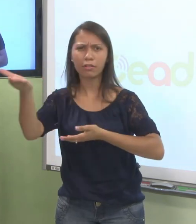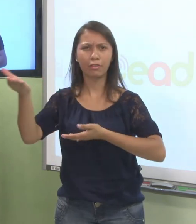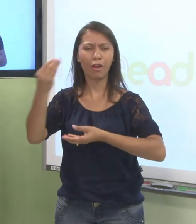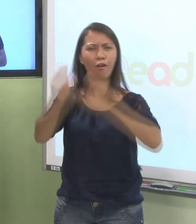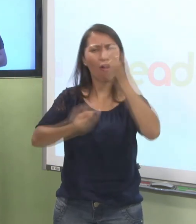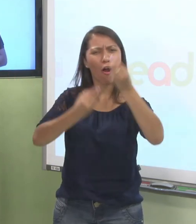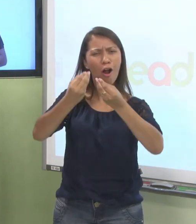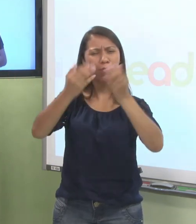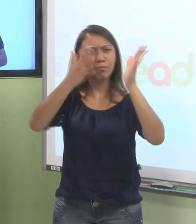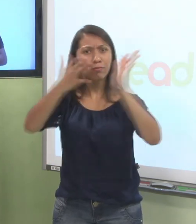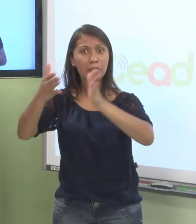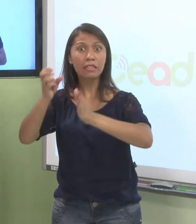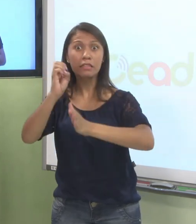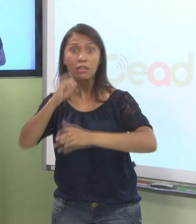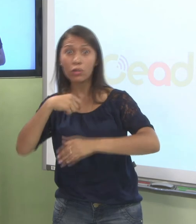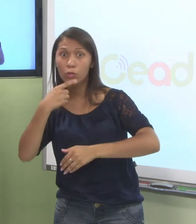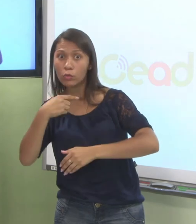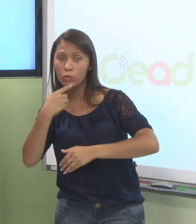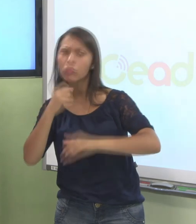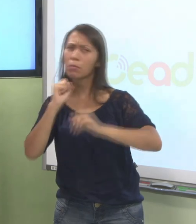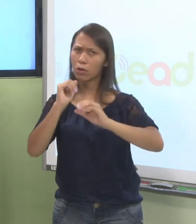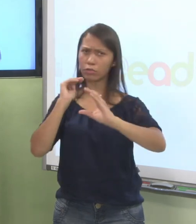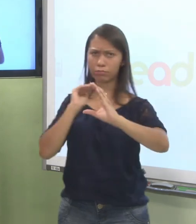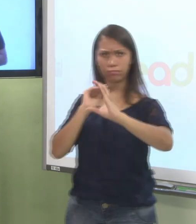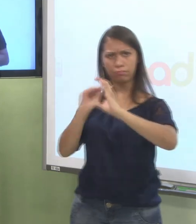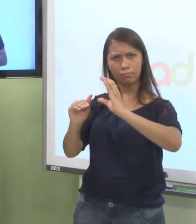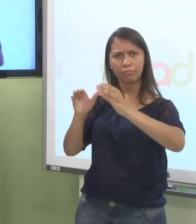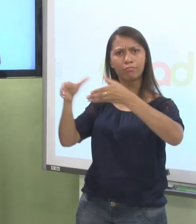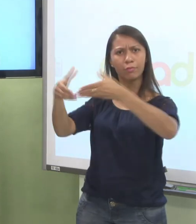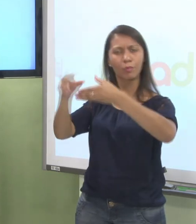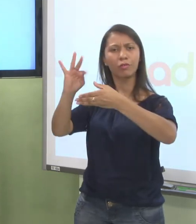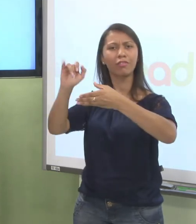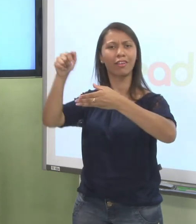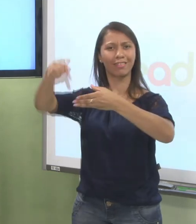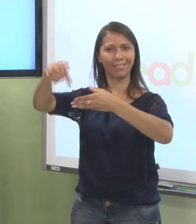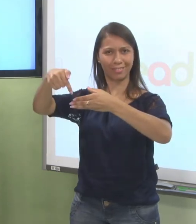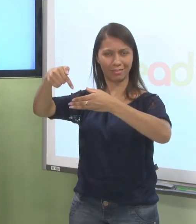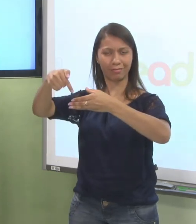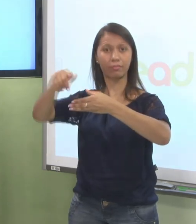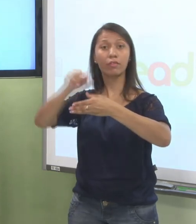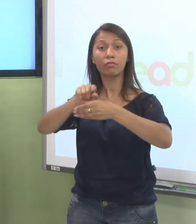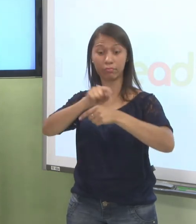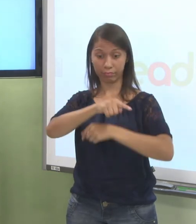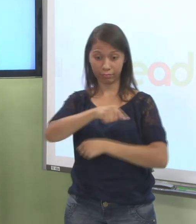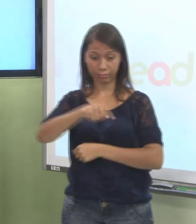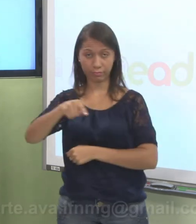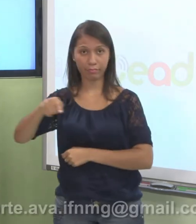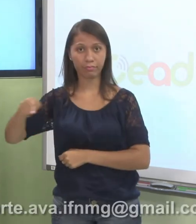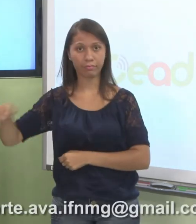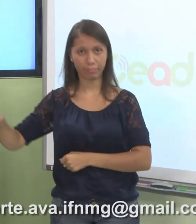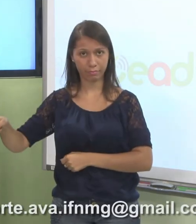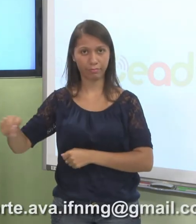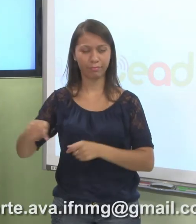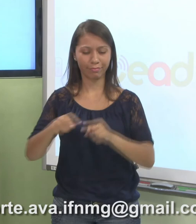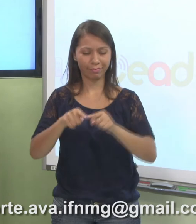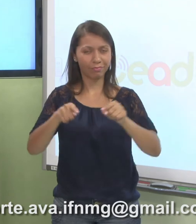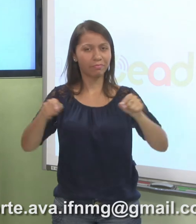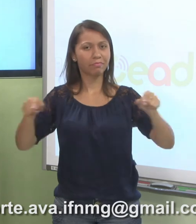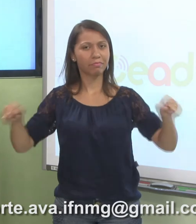Quaisquer dúvidas, envie um e-mail para o suporte em TI do SEAD. O e-mail é suporte.ava.ifnmg